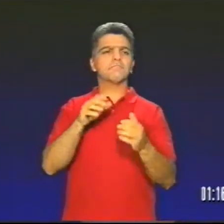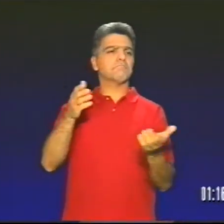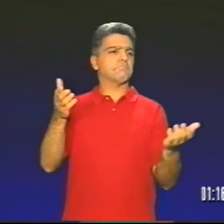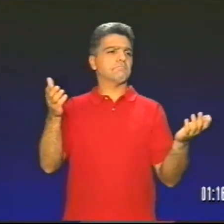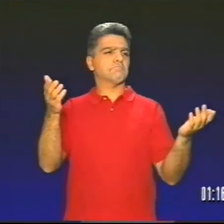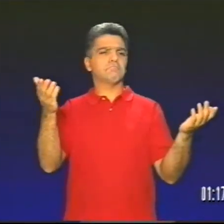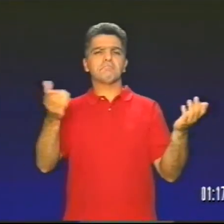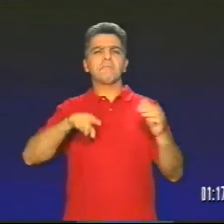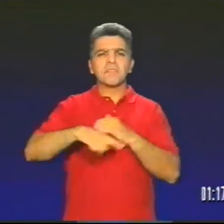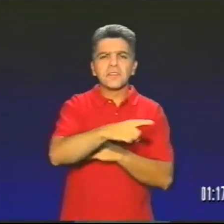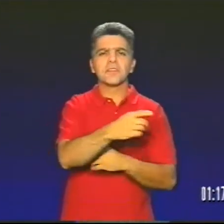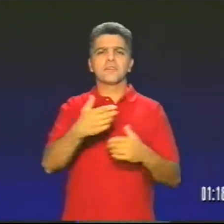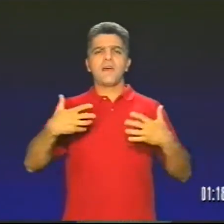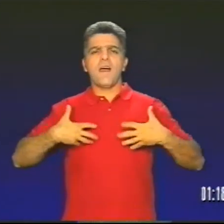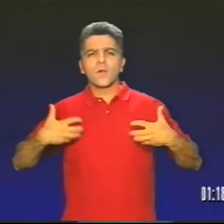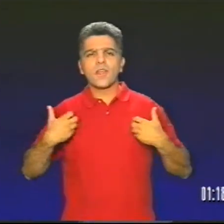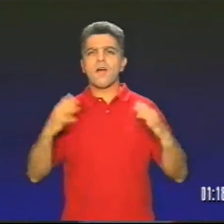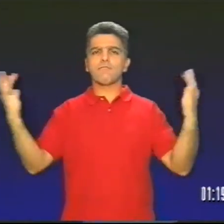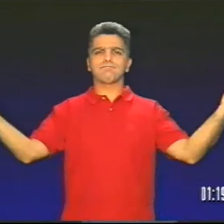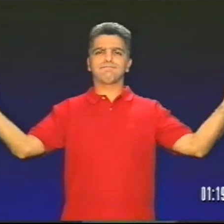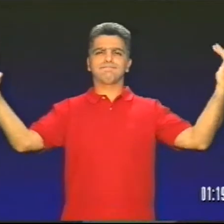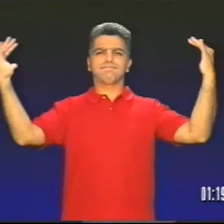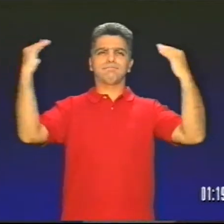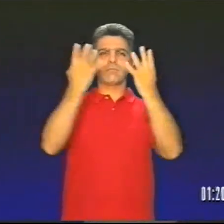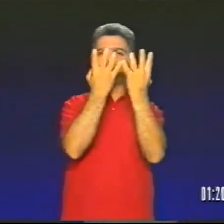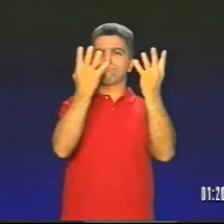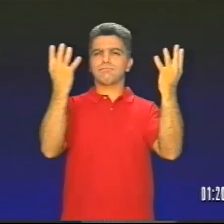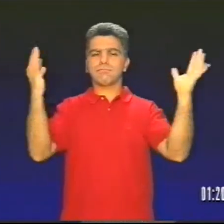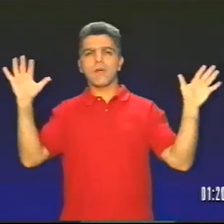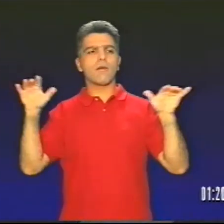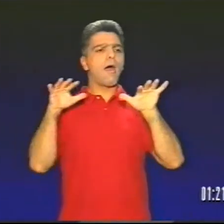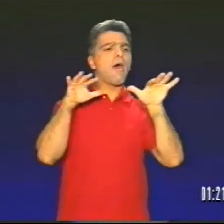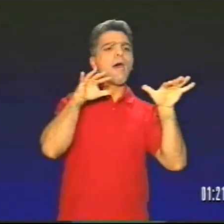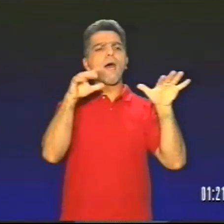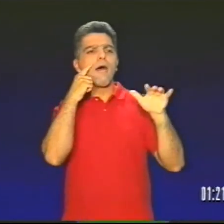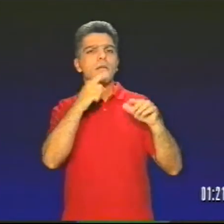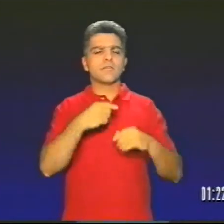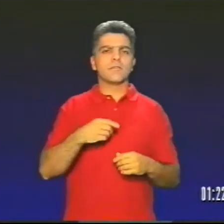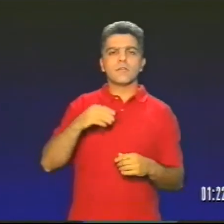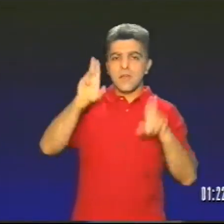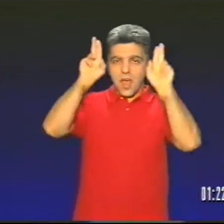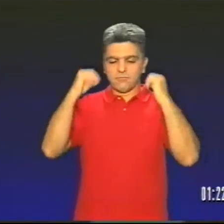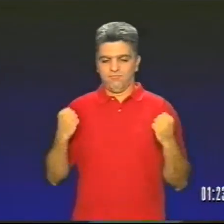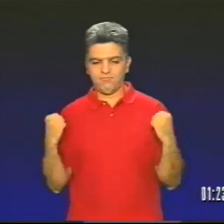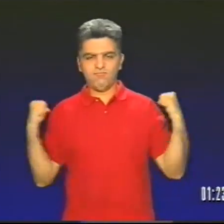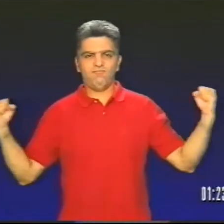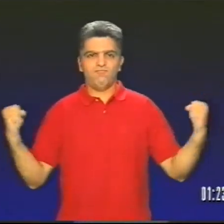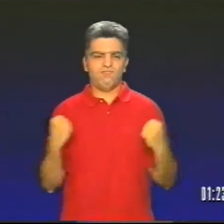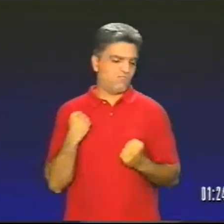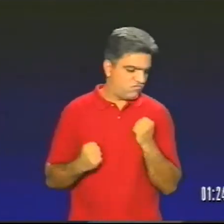κροκόδυλος, ο ελέφαντας, το φίδι, η αρκούδα Όλα τα ζώα λοιπόν μαζεύτηκαν Και ήθελα να δουν το γεγονός Ο